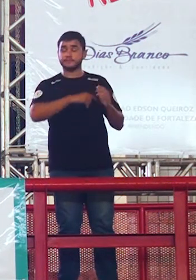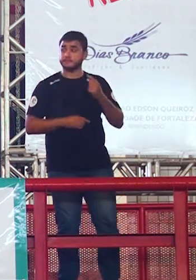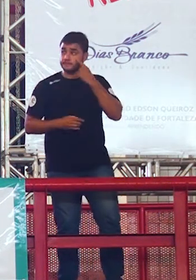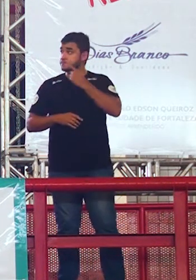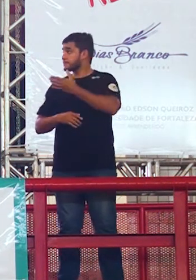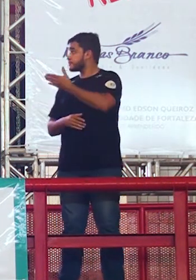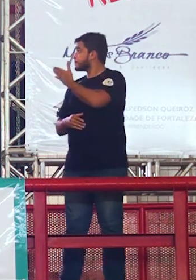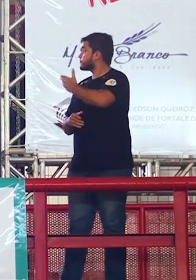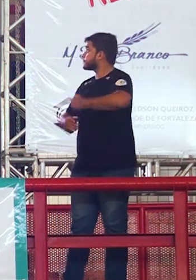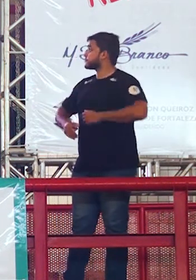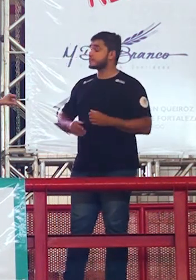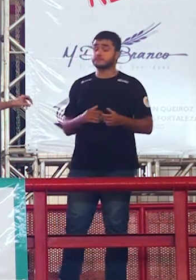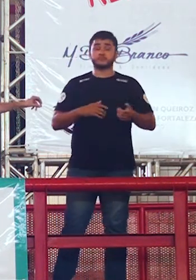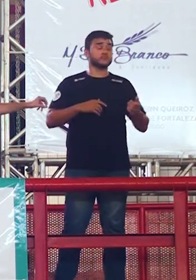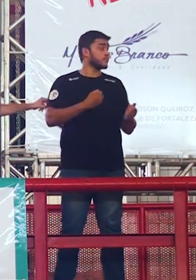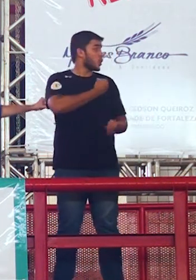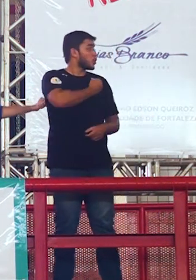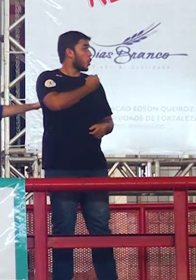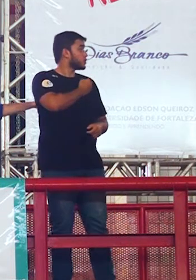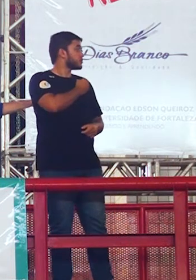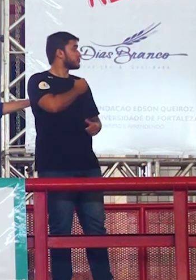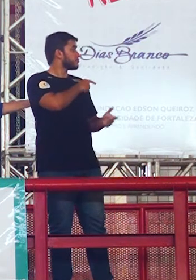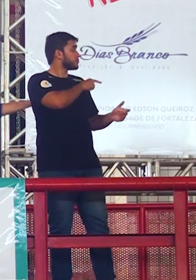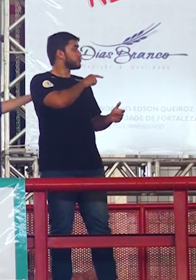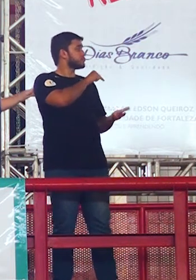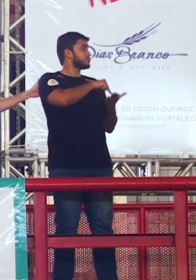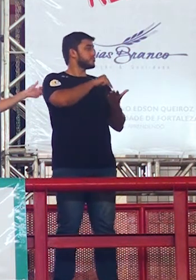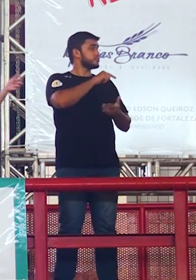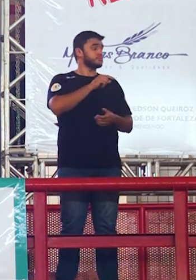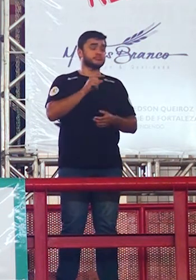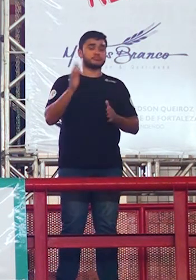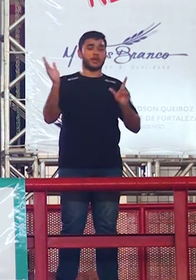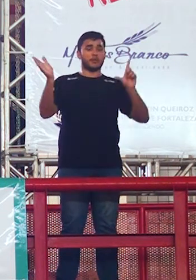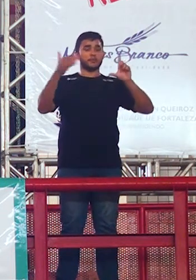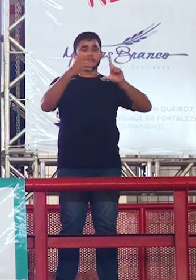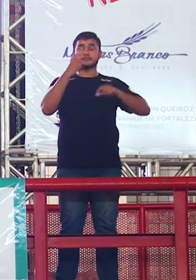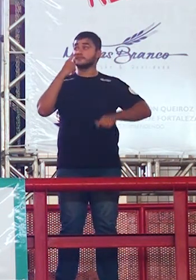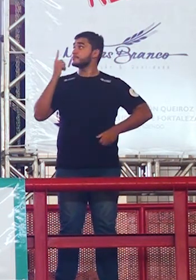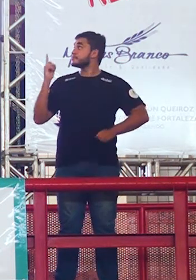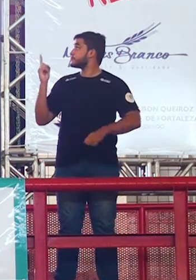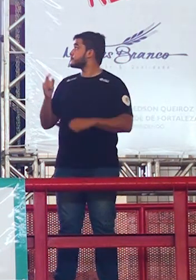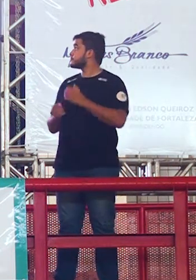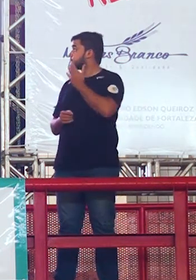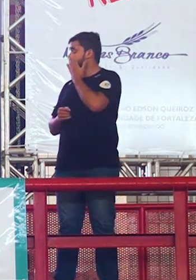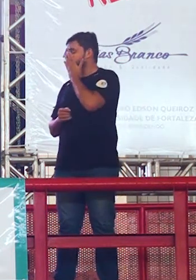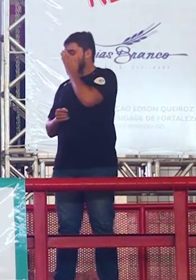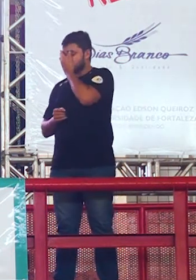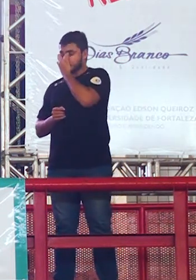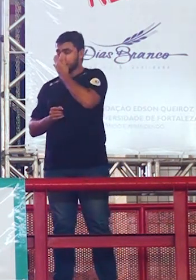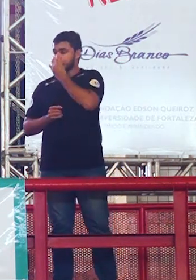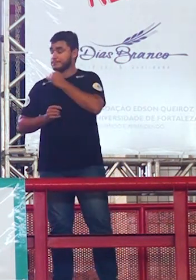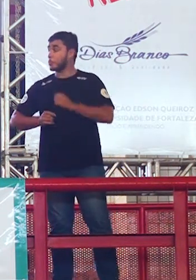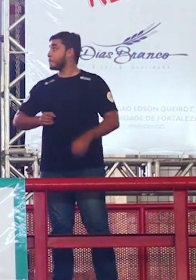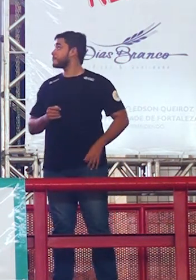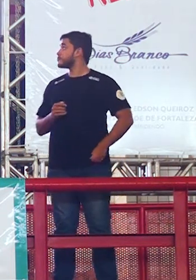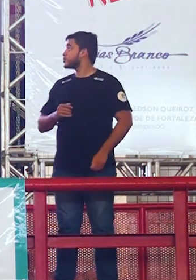mostra aquele boletim do aluno por favor aquele boletim aquela média por favor média do aluno